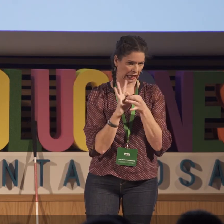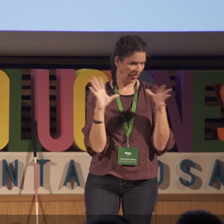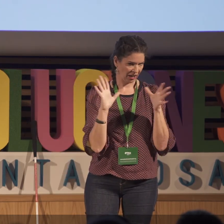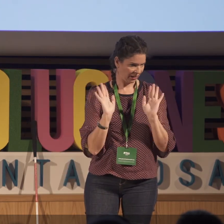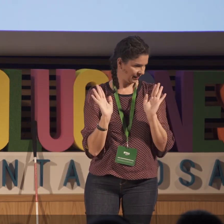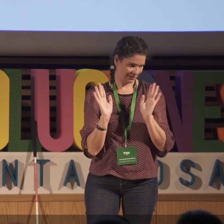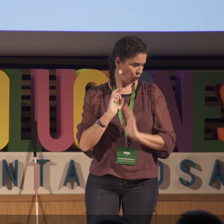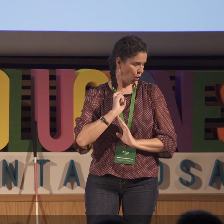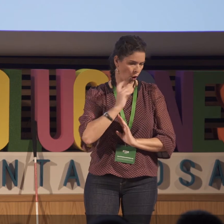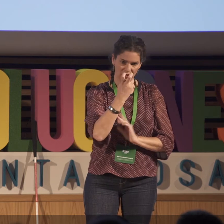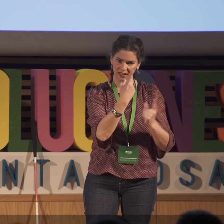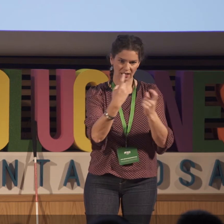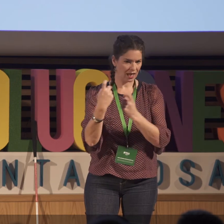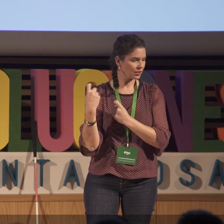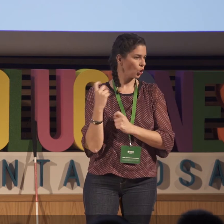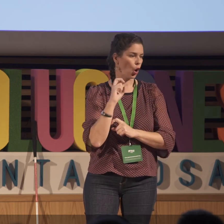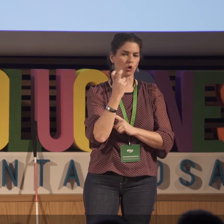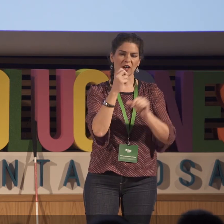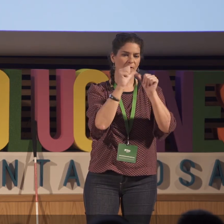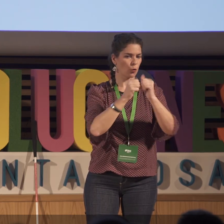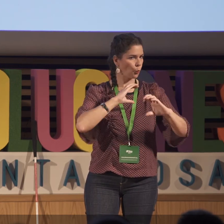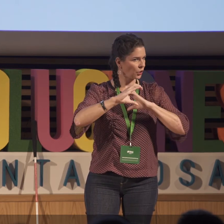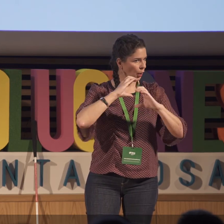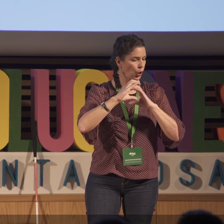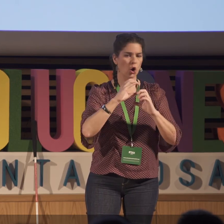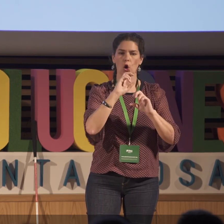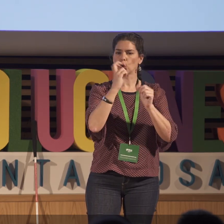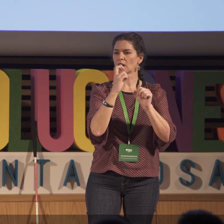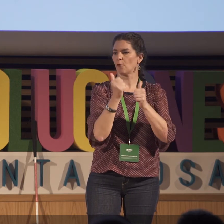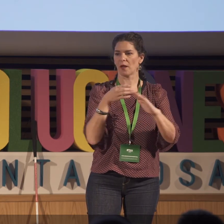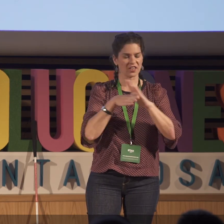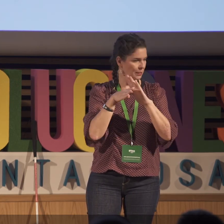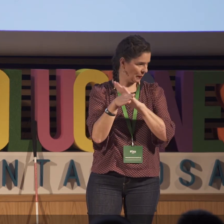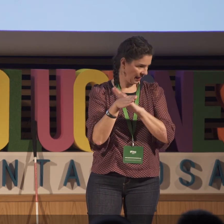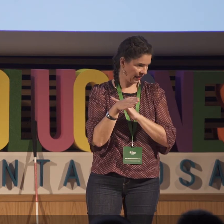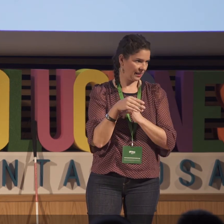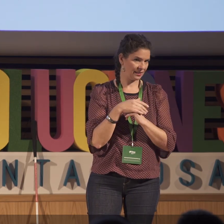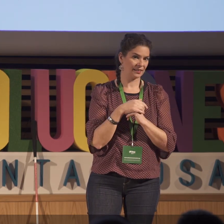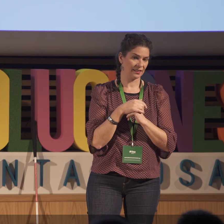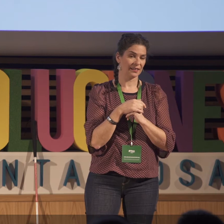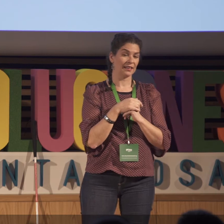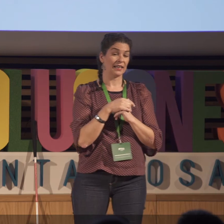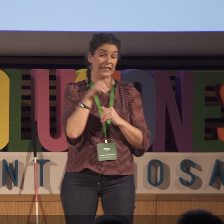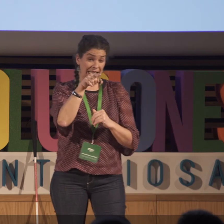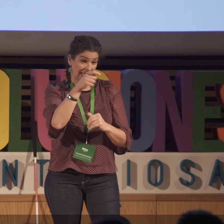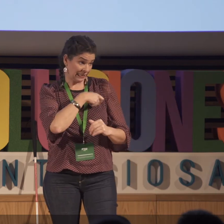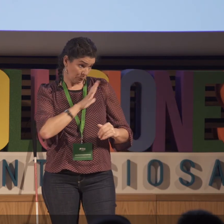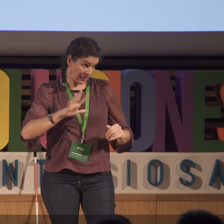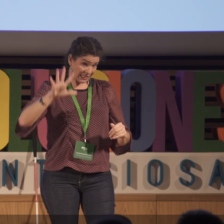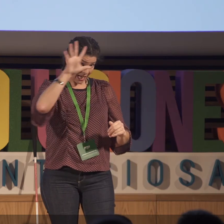que son las personas sordociegas no tiene nada que ver con el mundo de las personas sordas. Tienen otras necesidades, tienen otra forma de comunicación, tienen otra forma para... Tienen necesidades de